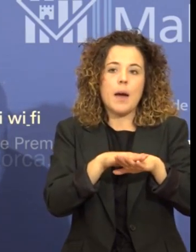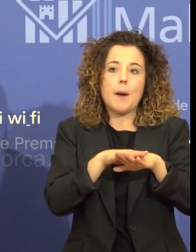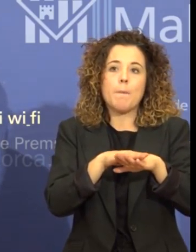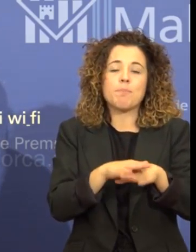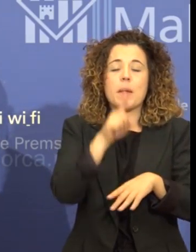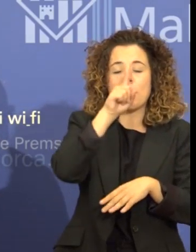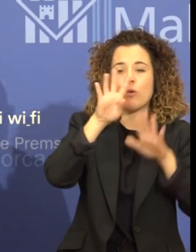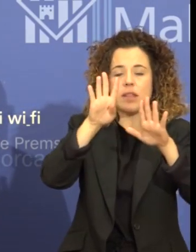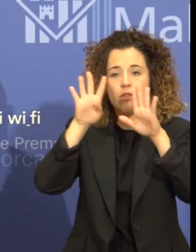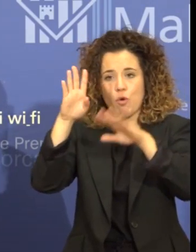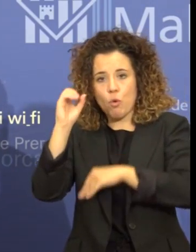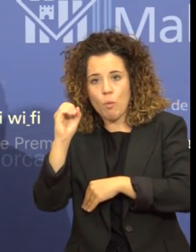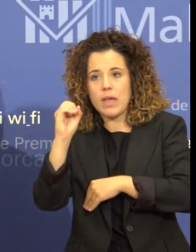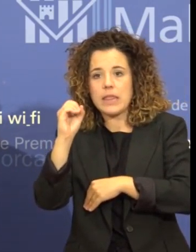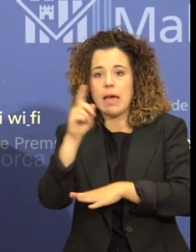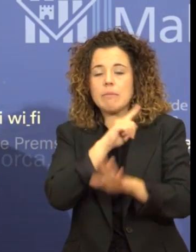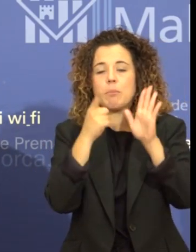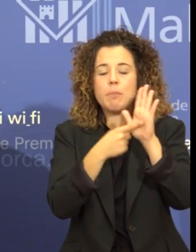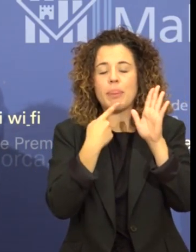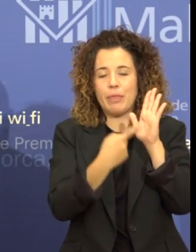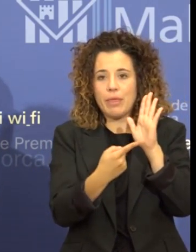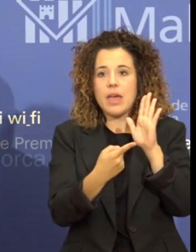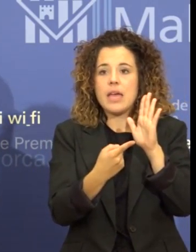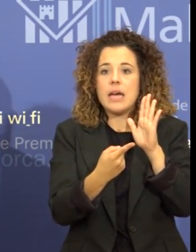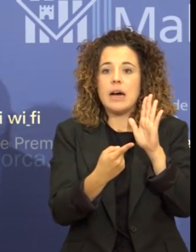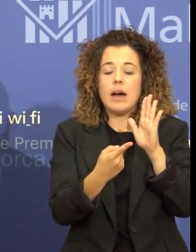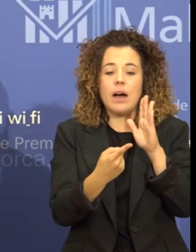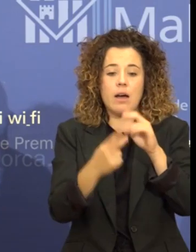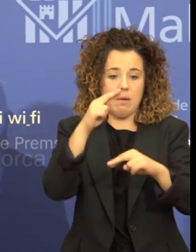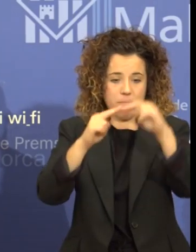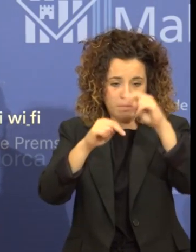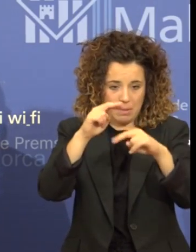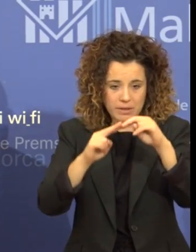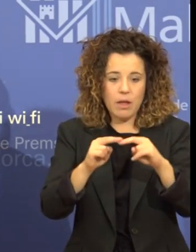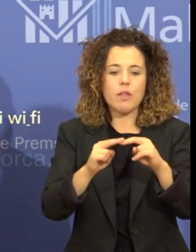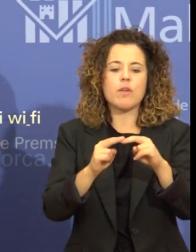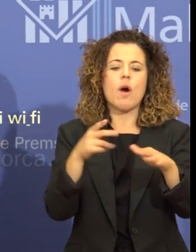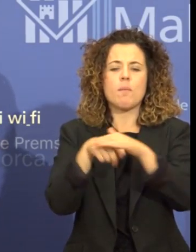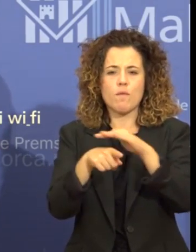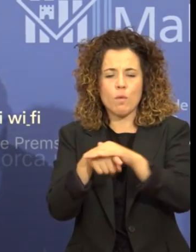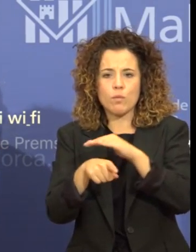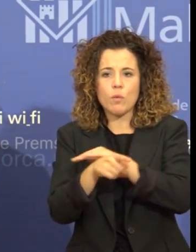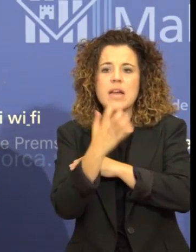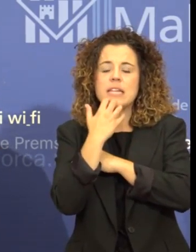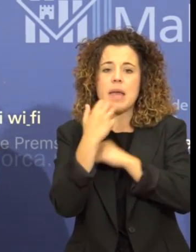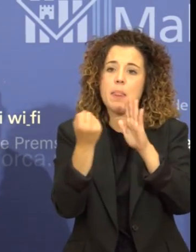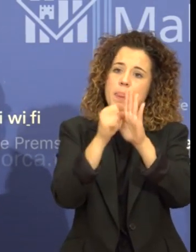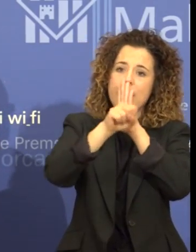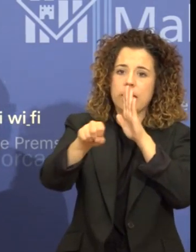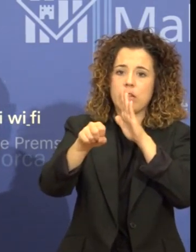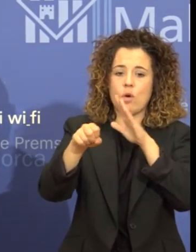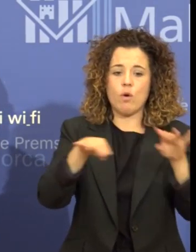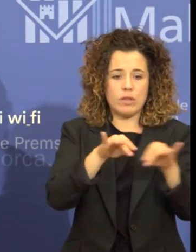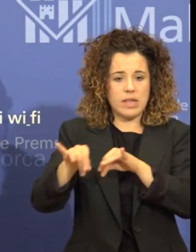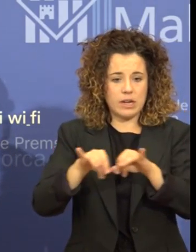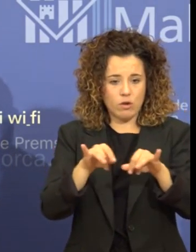ja estableixen que si durant la tramitació d'un expedient d'infraxió urbanística s'adeten indicis de delicte contra l'ordenació del territori